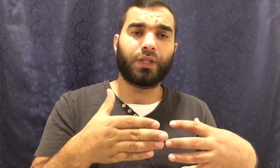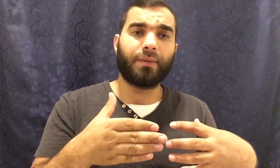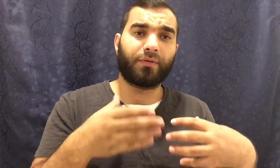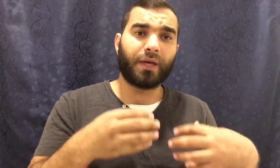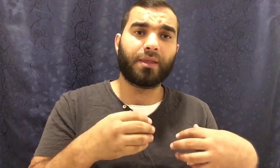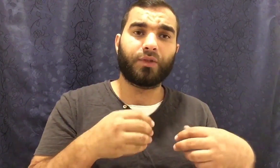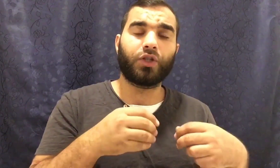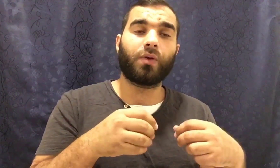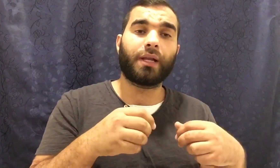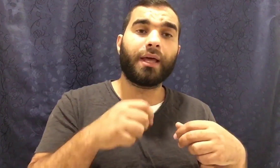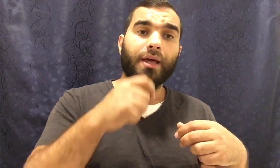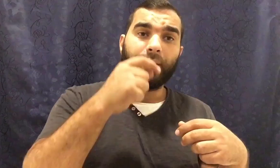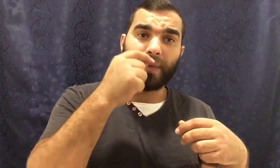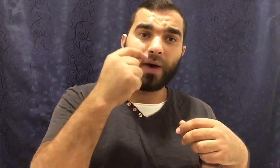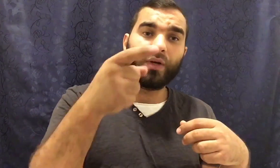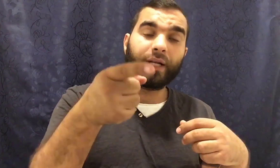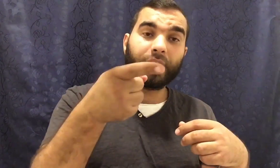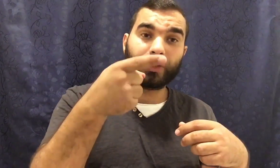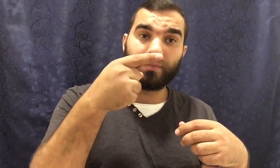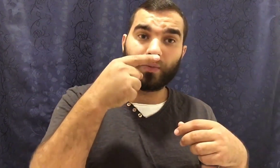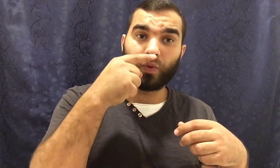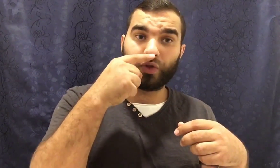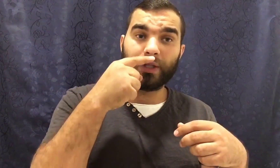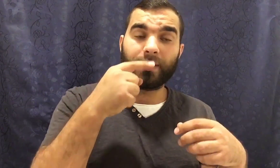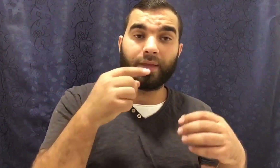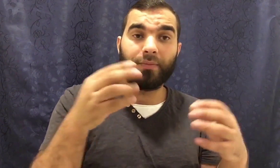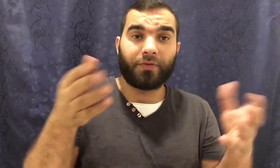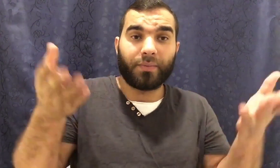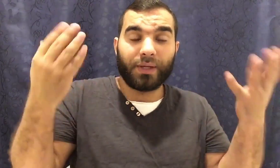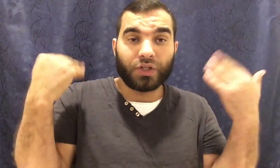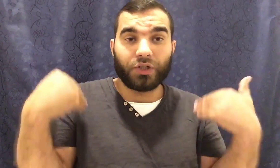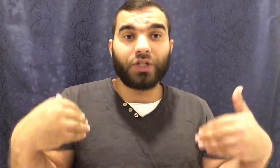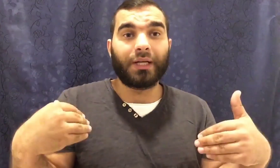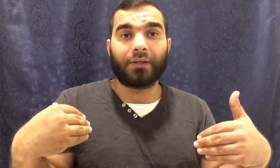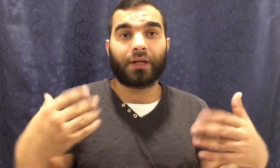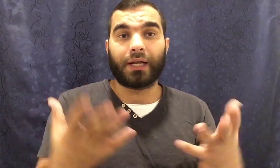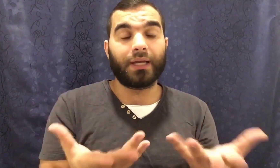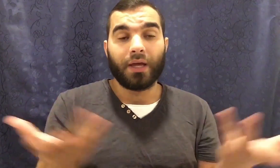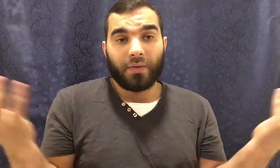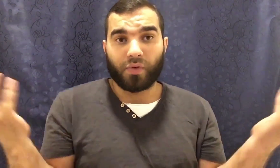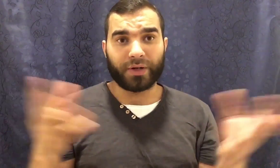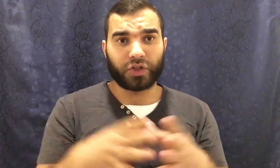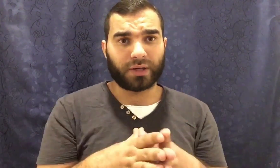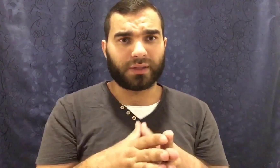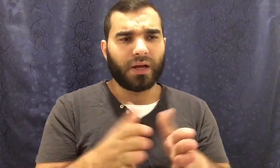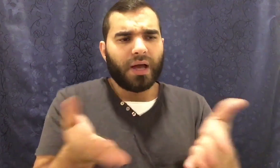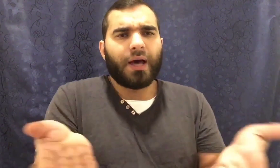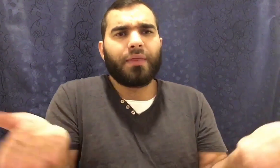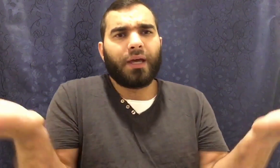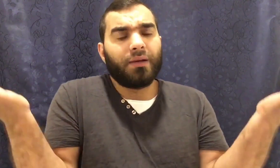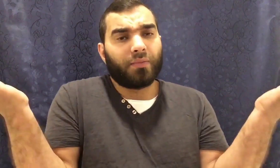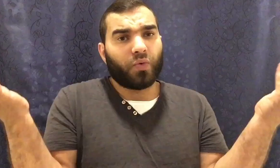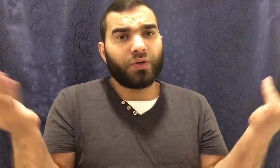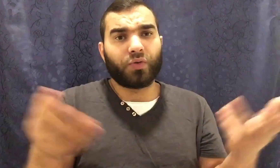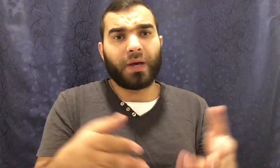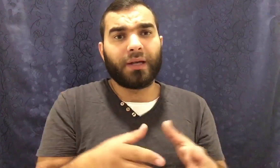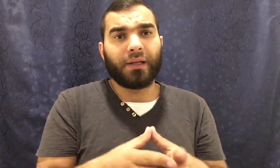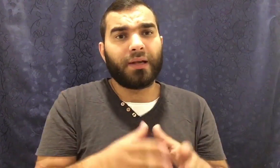قدامي فيه هذا من جن ولا لا بحاول ان انا شممه جلد ذيب فيبيجي الجن يحضر عليه مباشرة هذا علم وسبحان الله